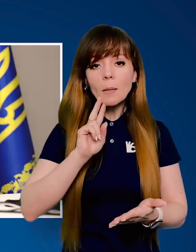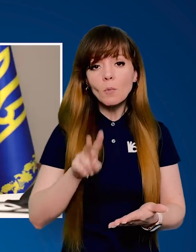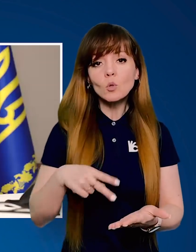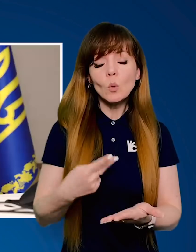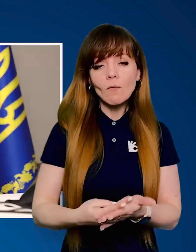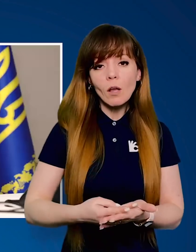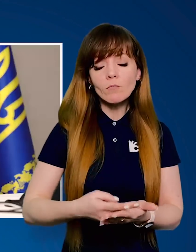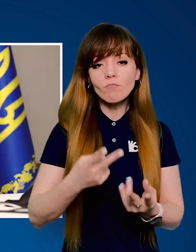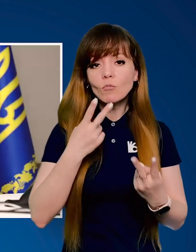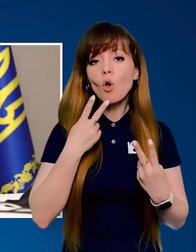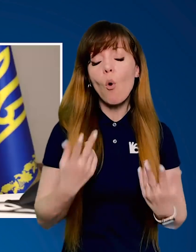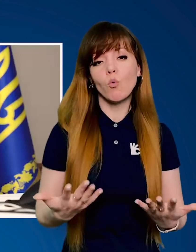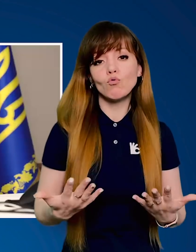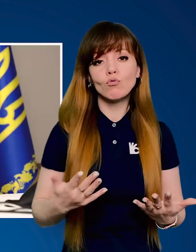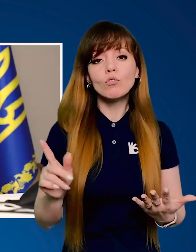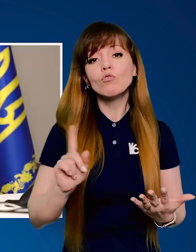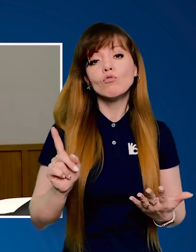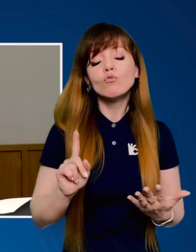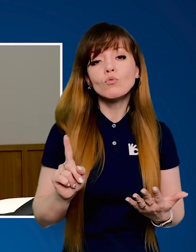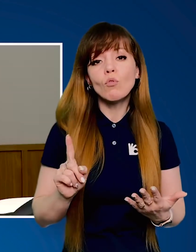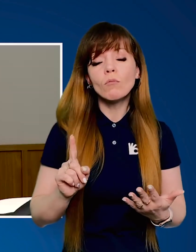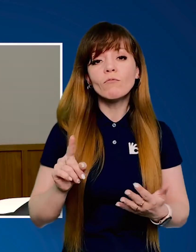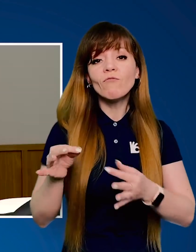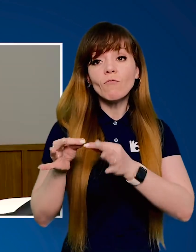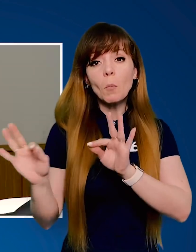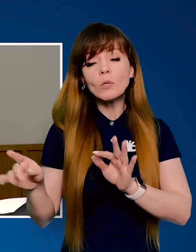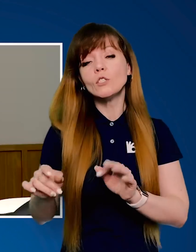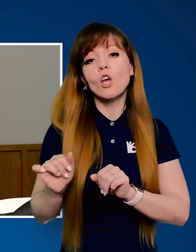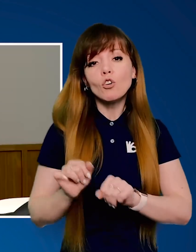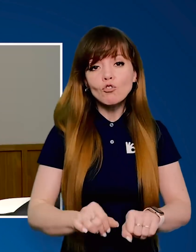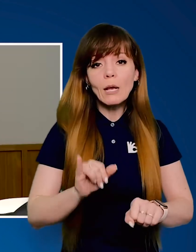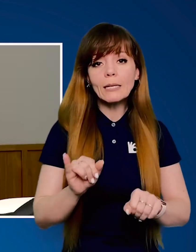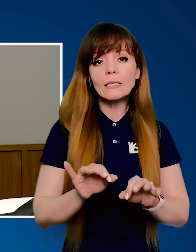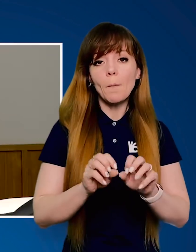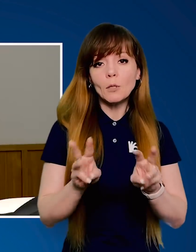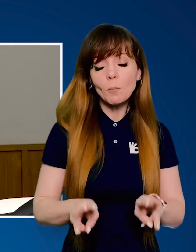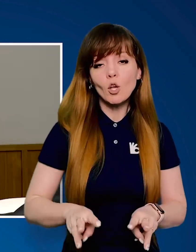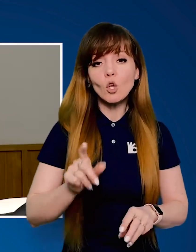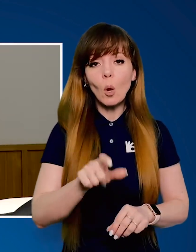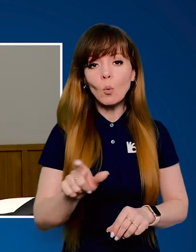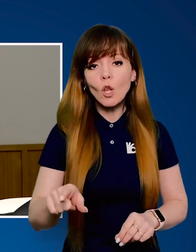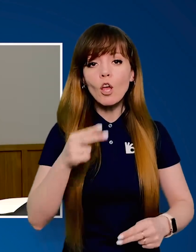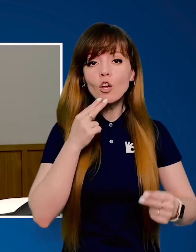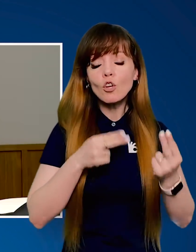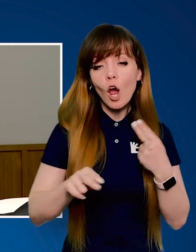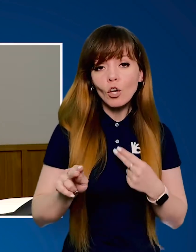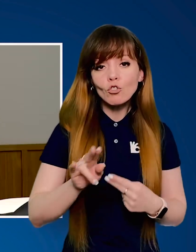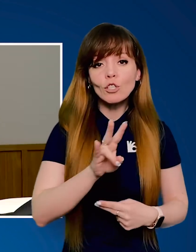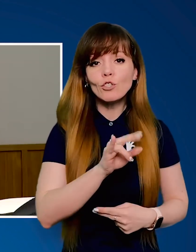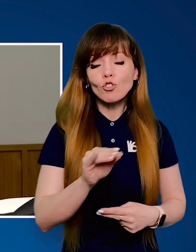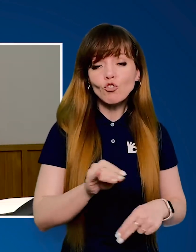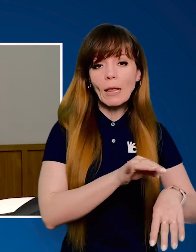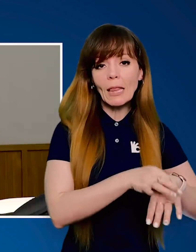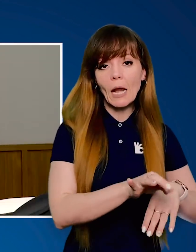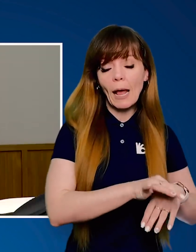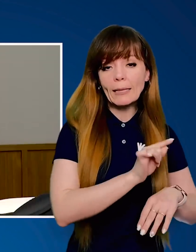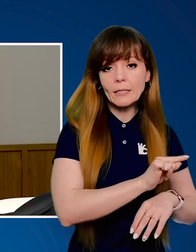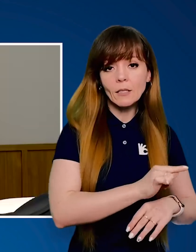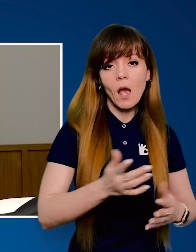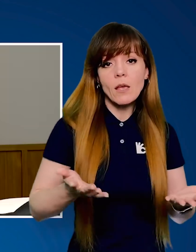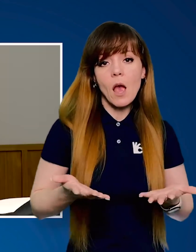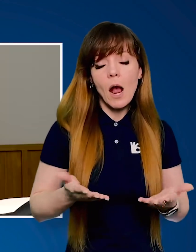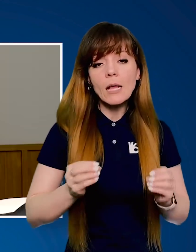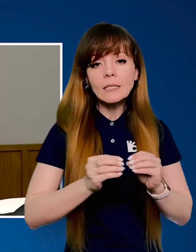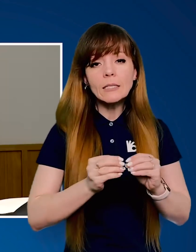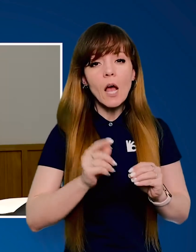демонструвати наочно, що вона захищає і забезпечує людей краще, ніж тиранія,